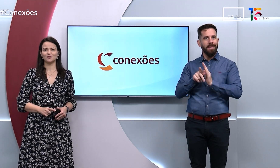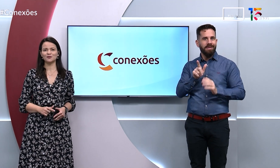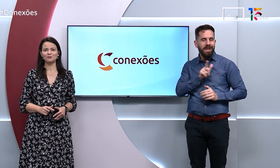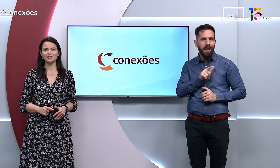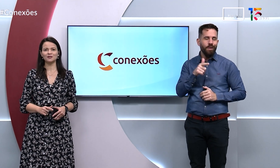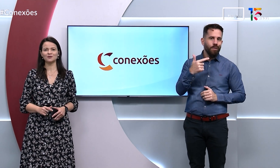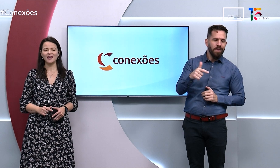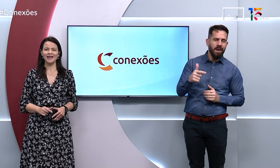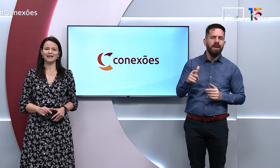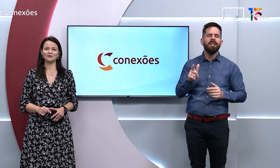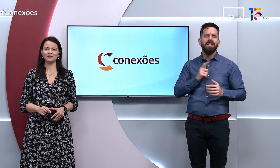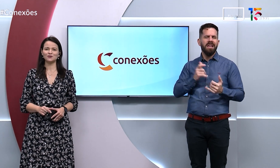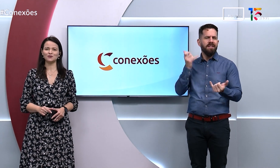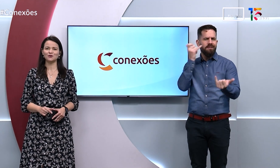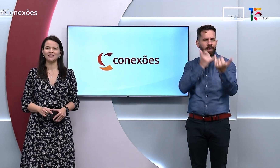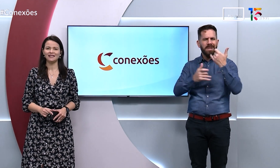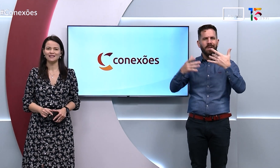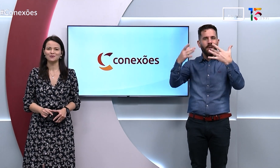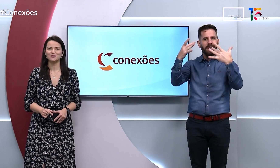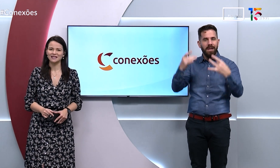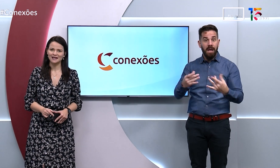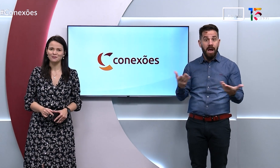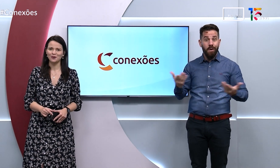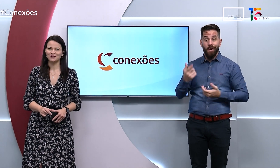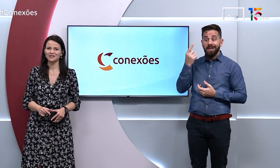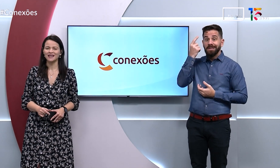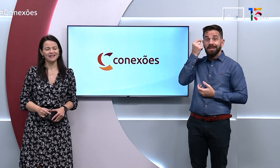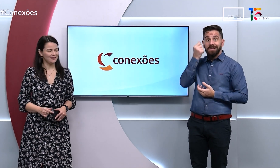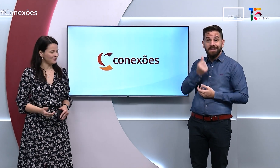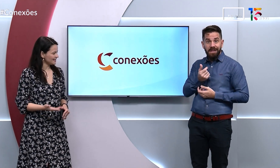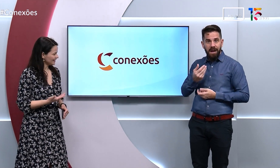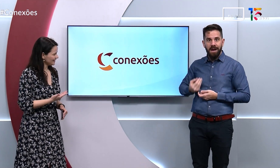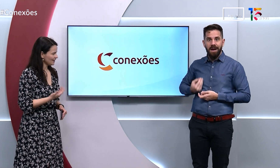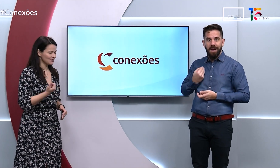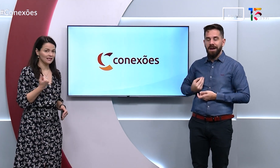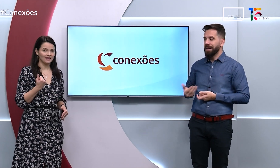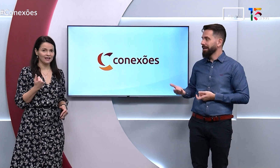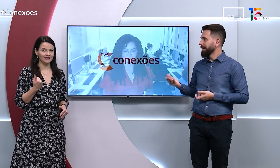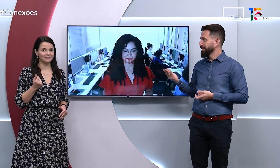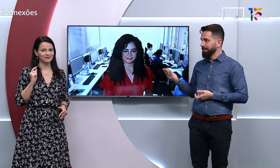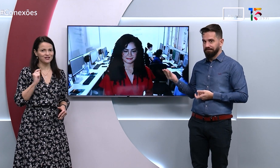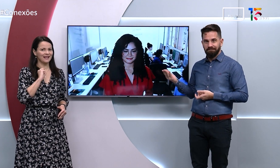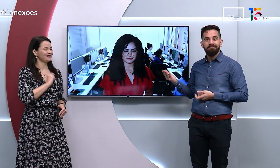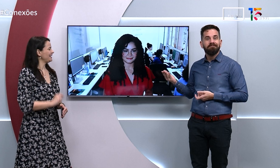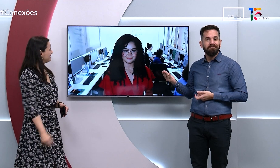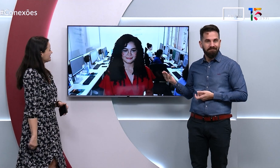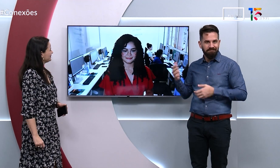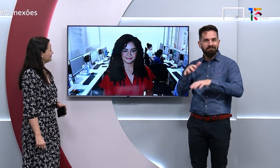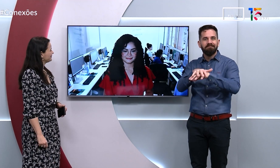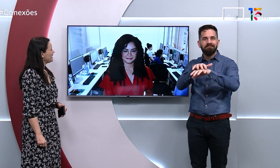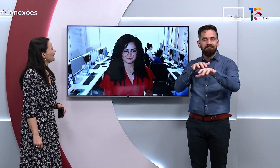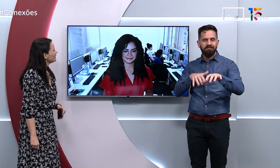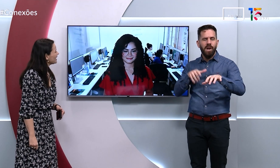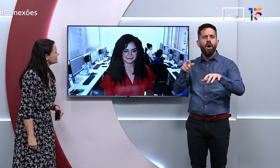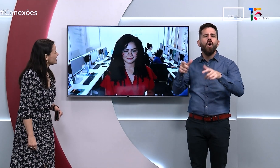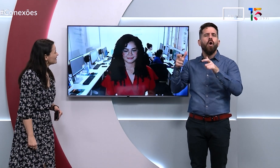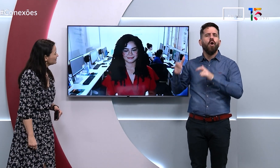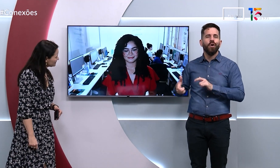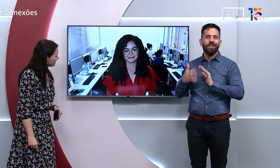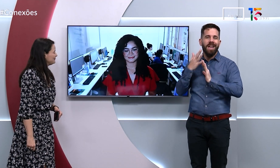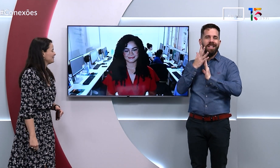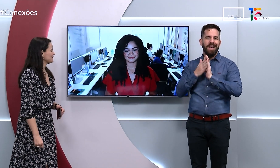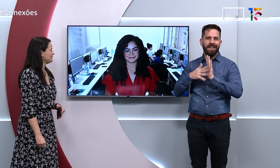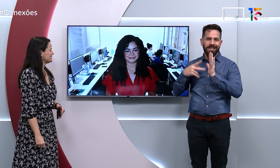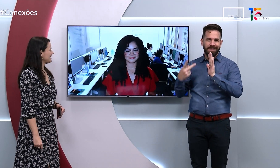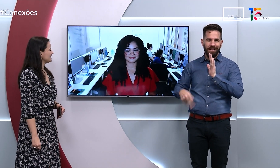informações sobre isso é a estudante de jornalismo, Sara Borges, que aparece aqui na nossa tela, direto da redação. Olá, Sara,